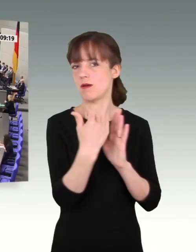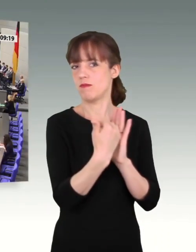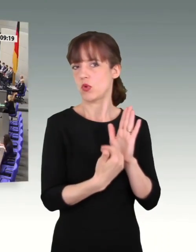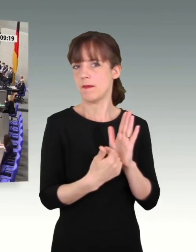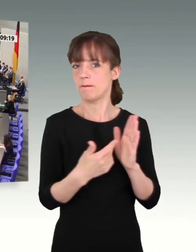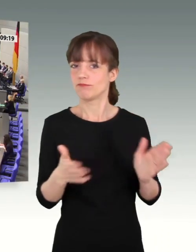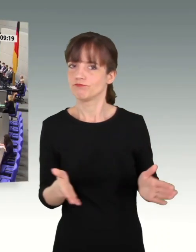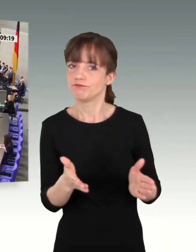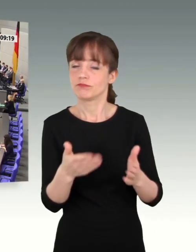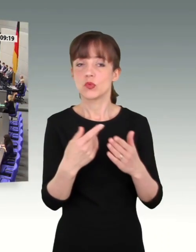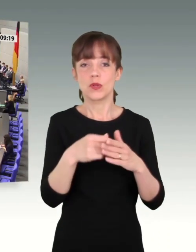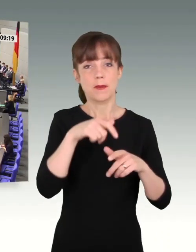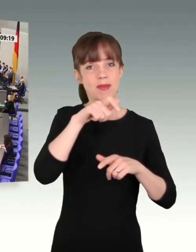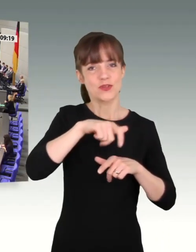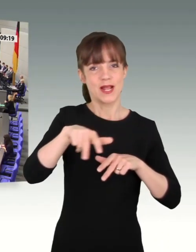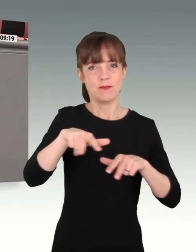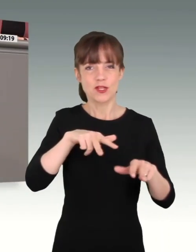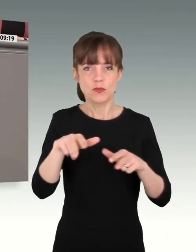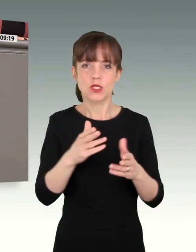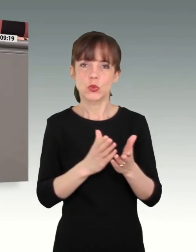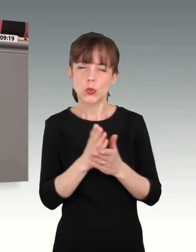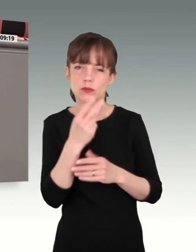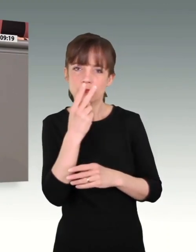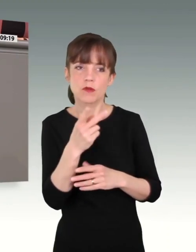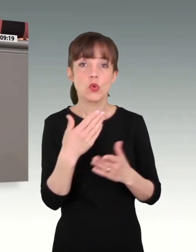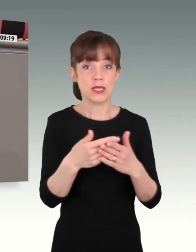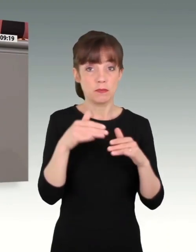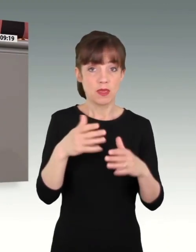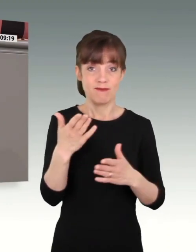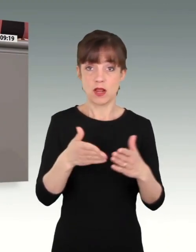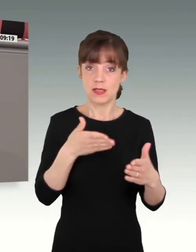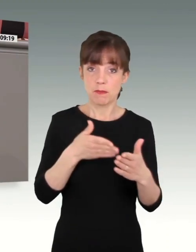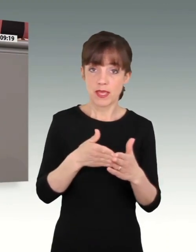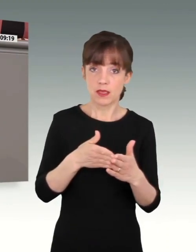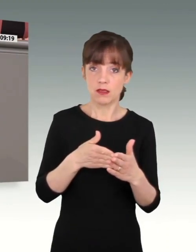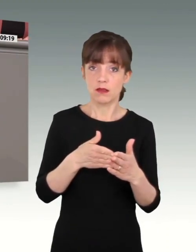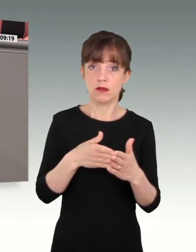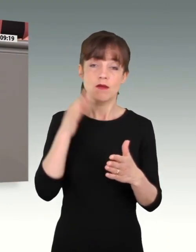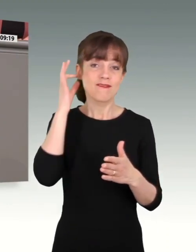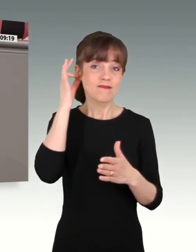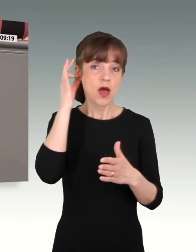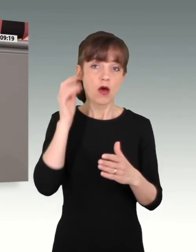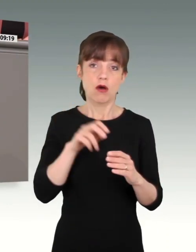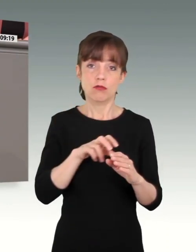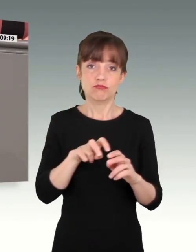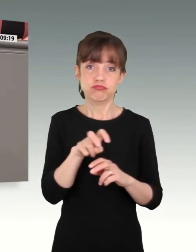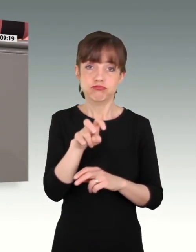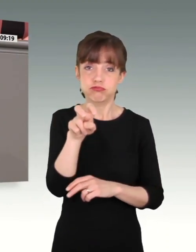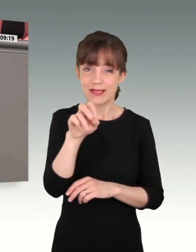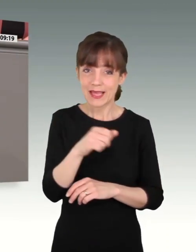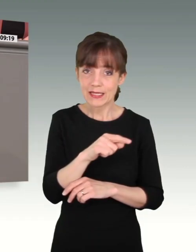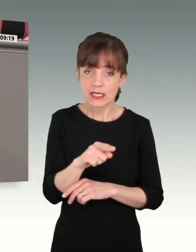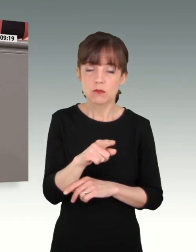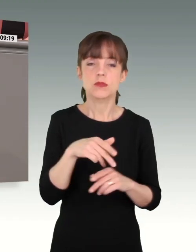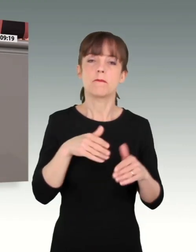Personalmanagement laufend auf systematische Barrieren, gerade auch was Frauen in Führungspositionen betrifft. Und